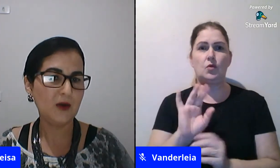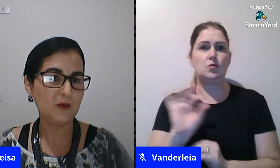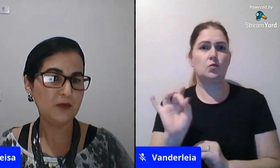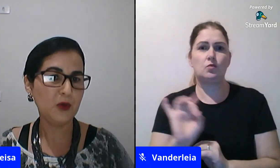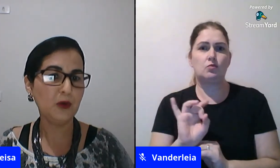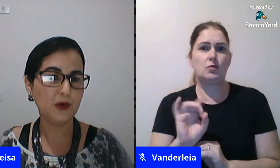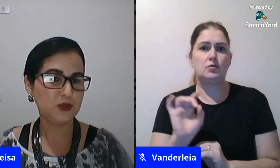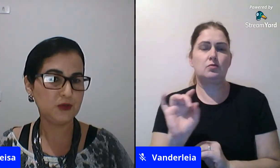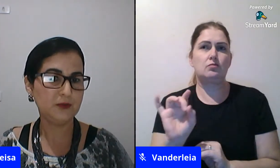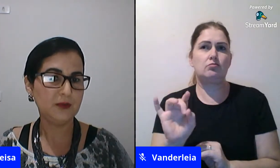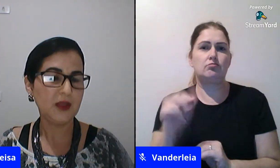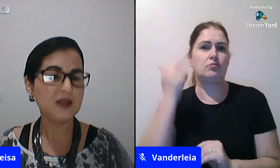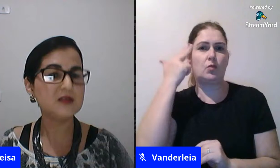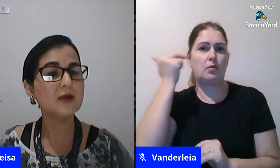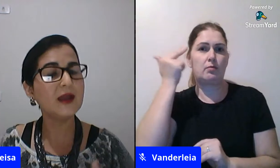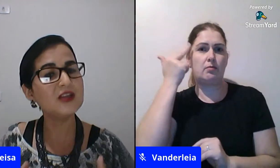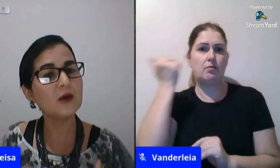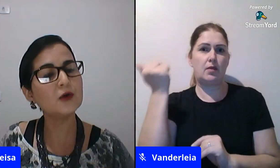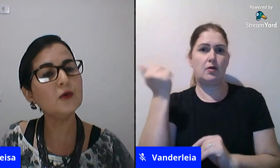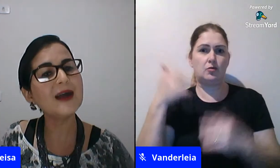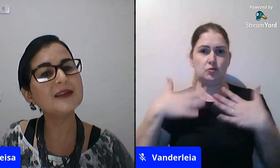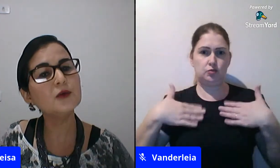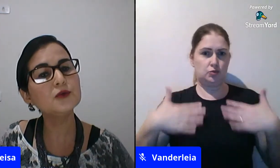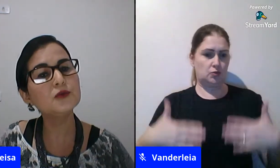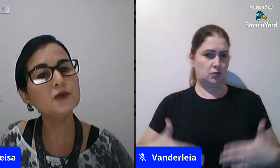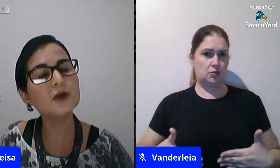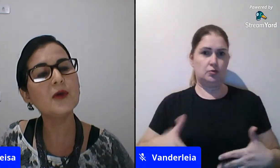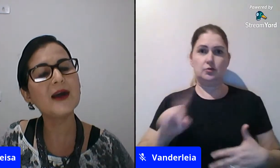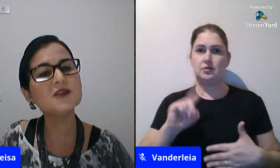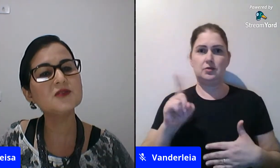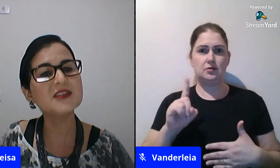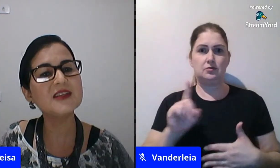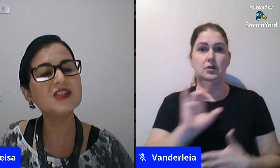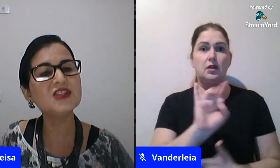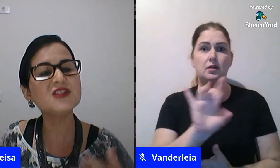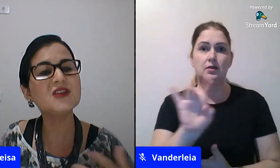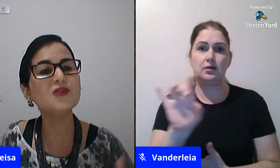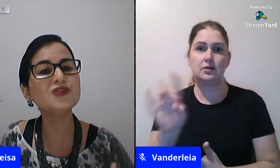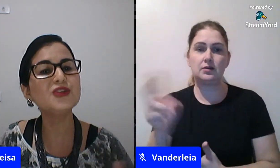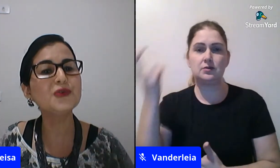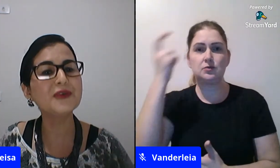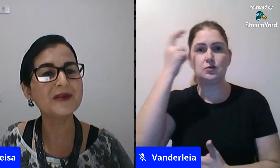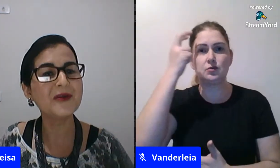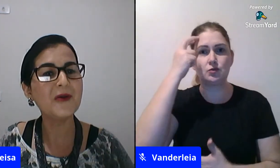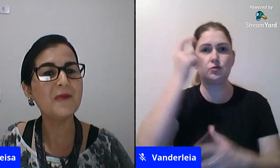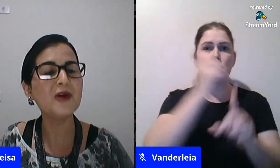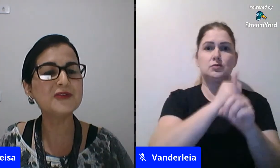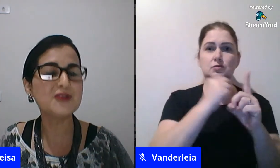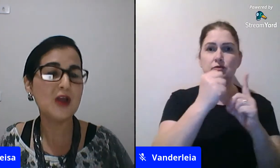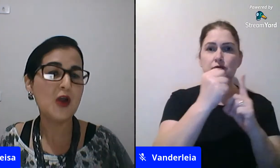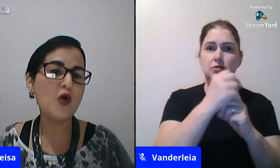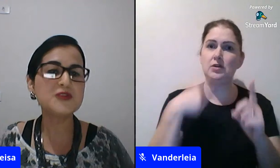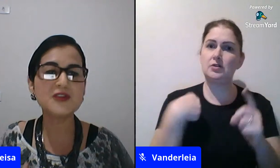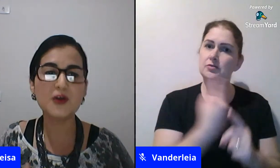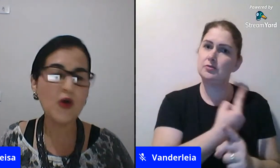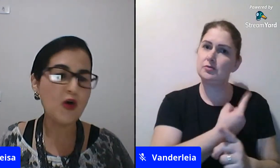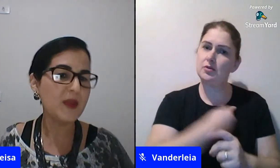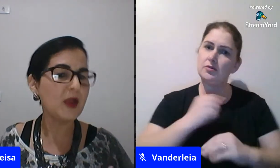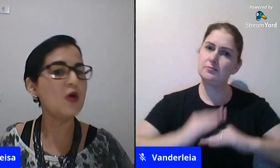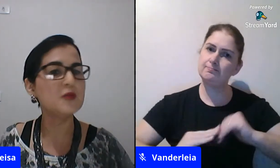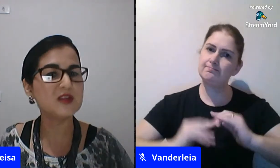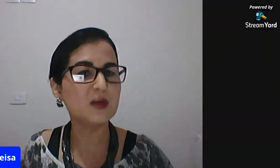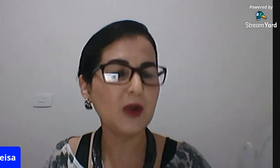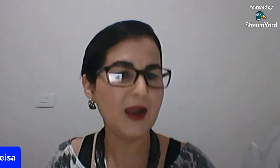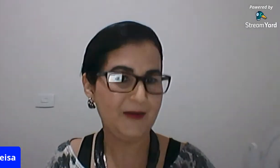natural biológico isso é de acordo com cada cultura com cada sociedade a gente se constitui modos como ser